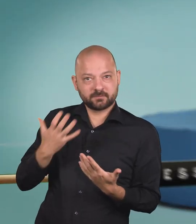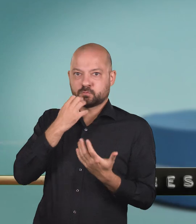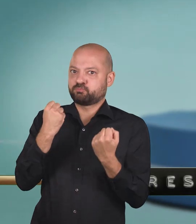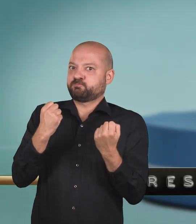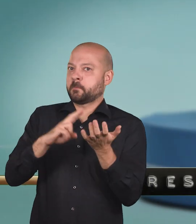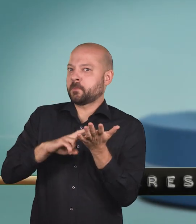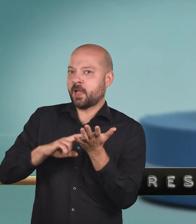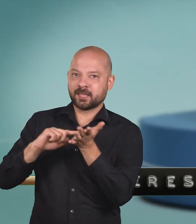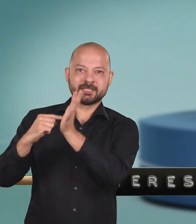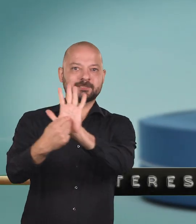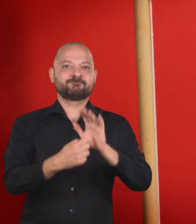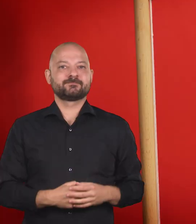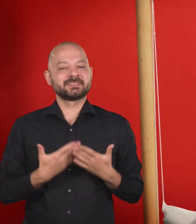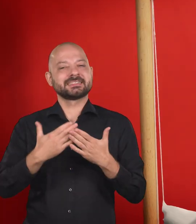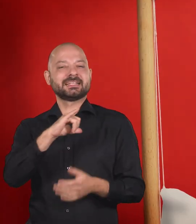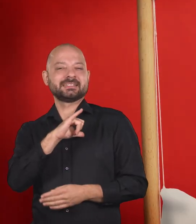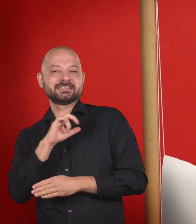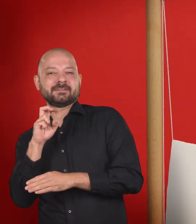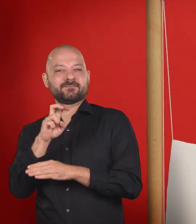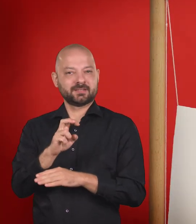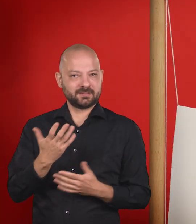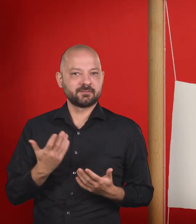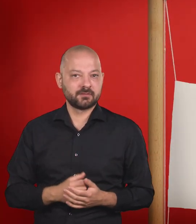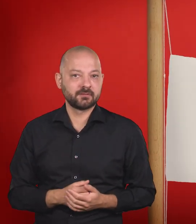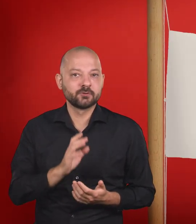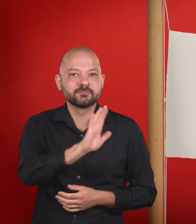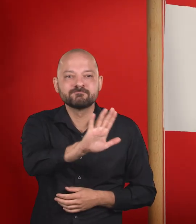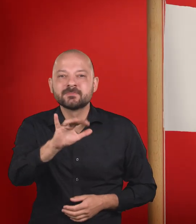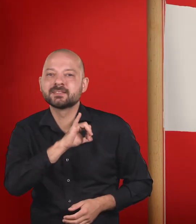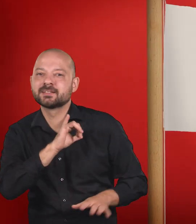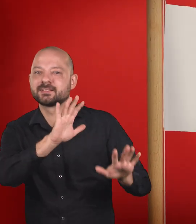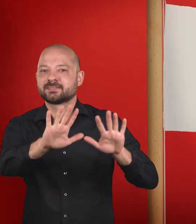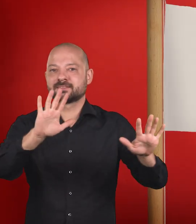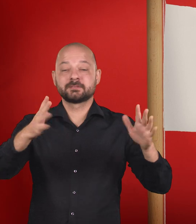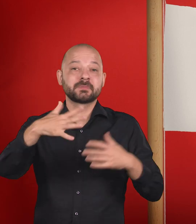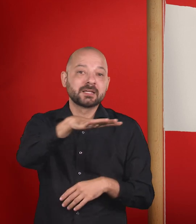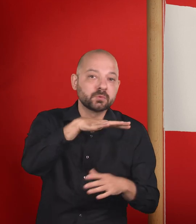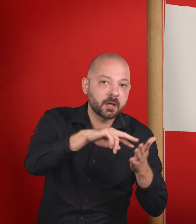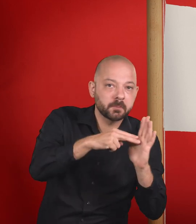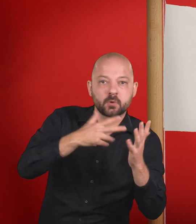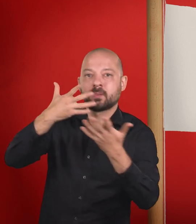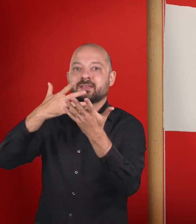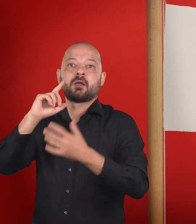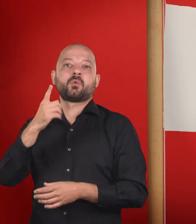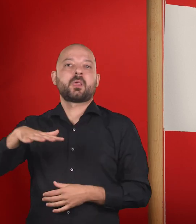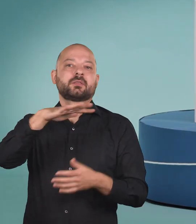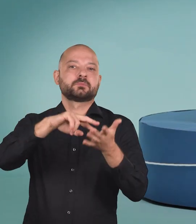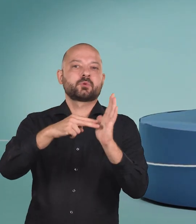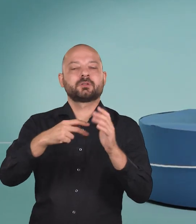Interessensvertreter. Wir halten die Handwerksinteressen in der Regionallandes-, Bundes- und Europapolitik hoch. Wir sind